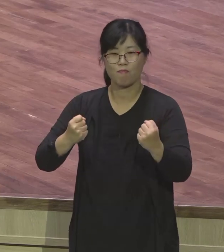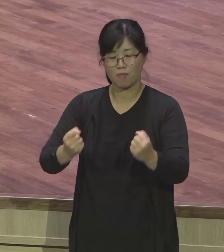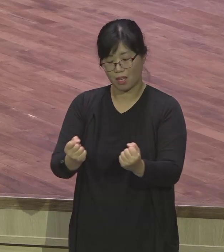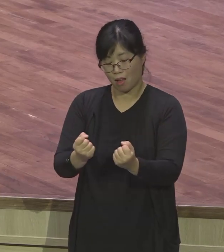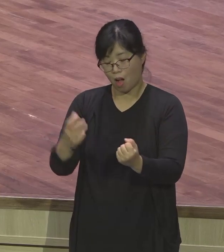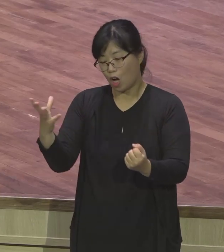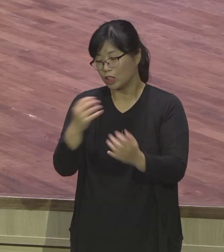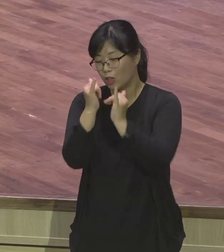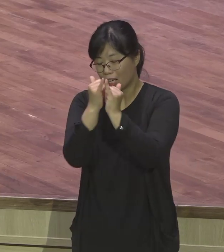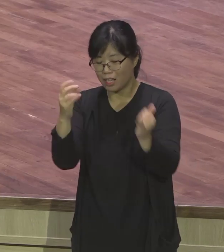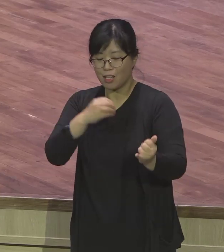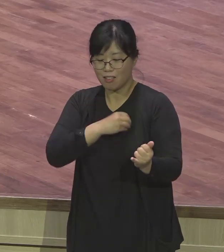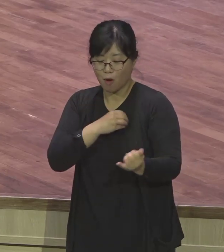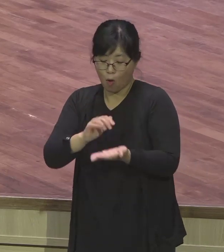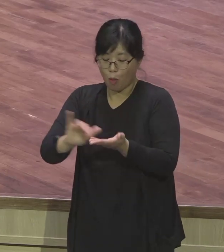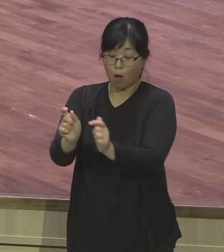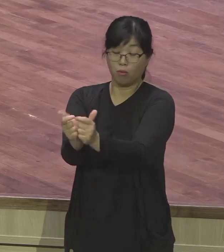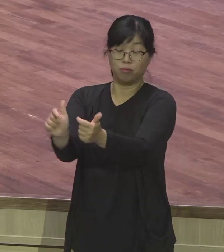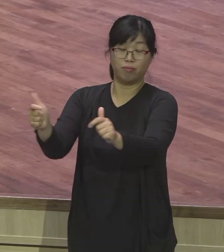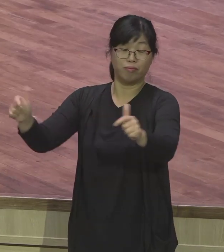찬양을 하고 리엄으로 찬양하고